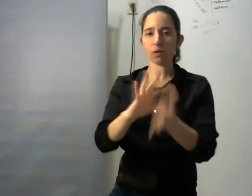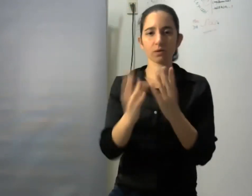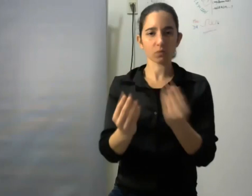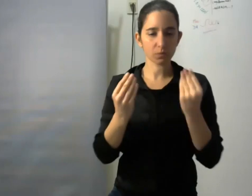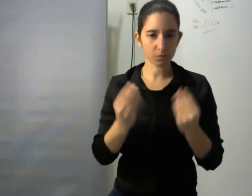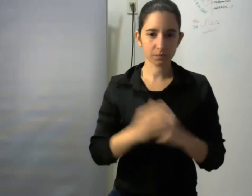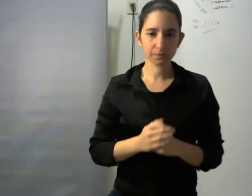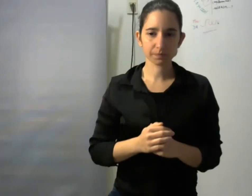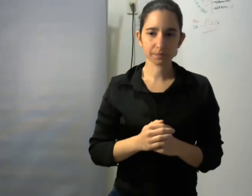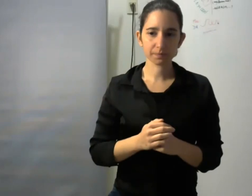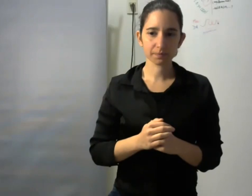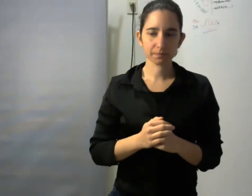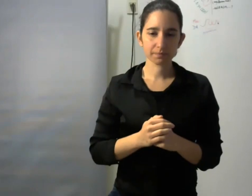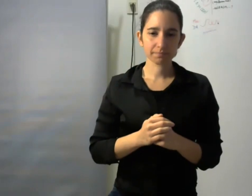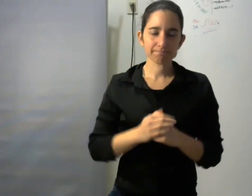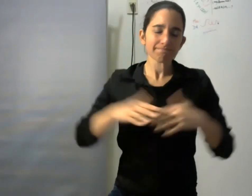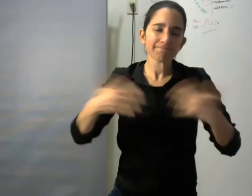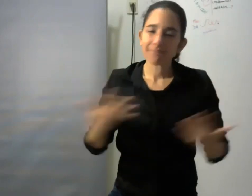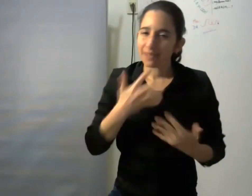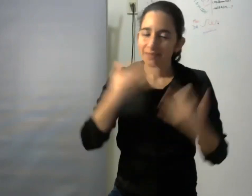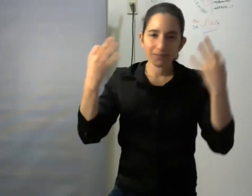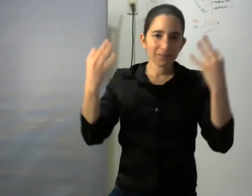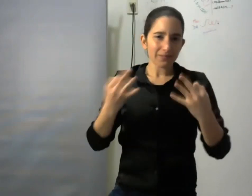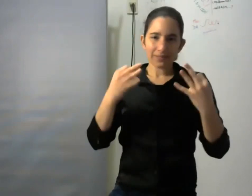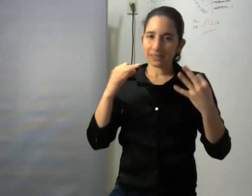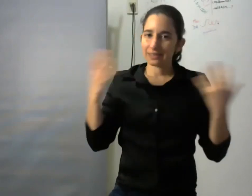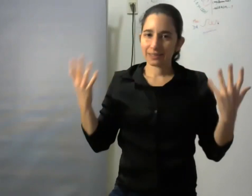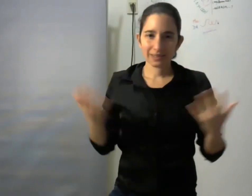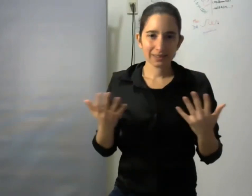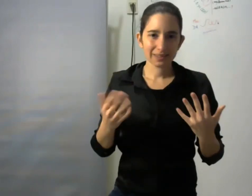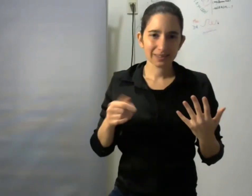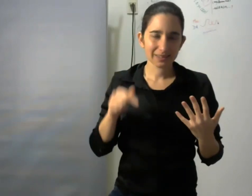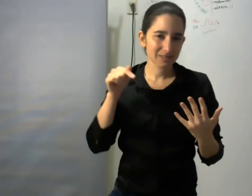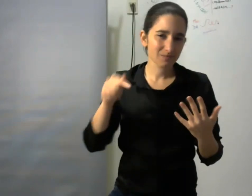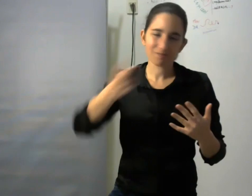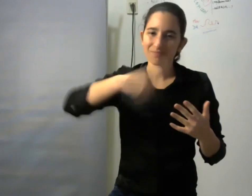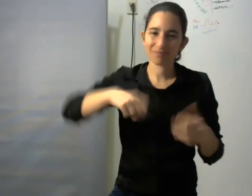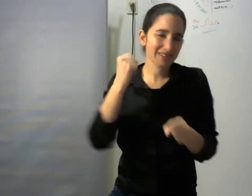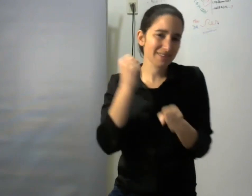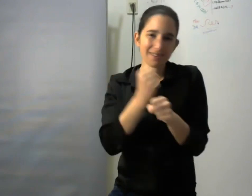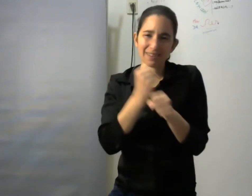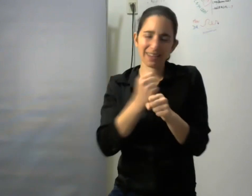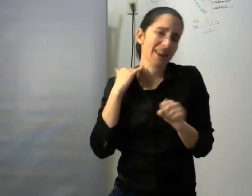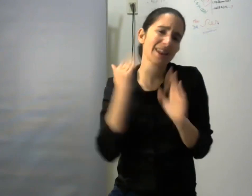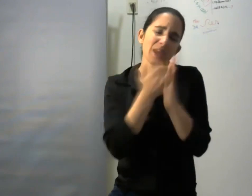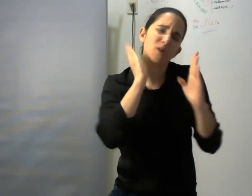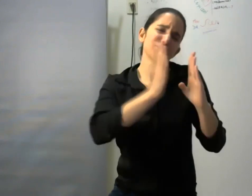y bueno la verdad que ese es el otro nosotros trabajamos con muchos libros por supuesto en la facultad de filosofía y letras